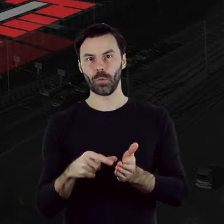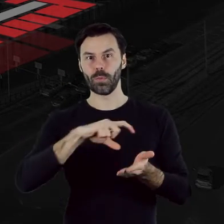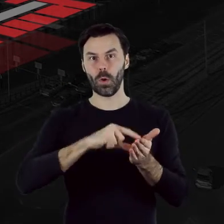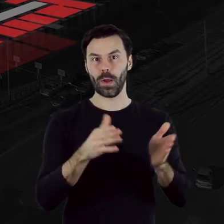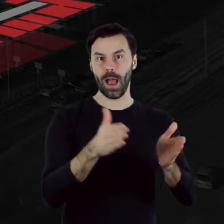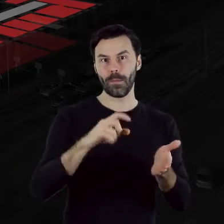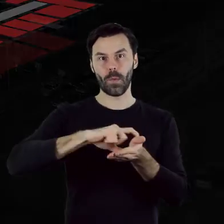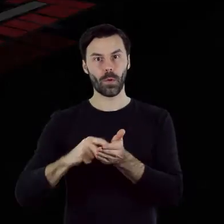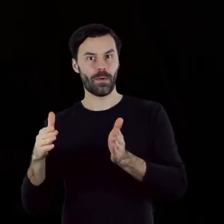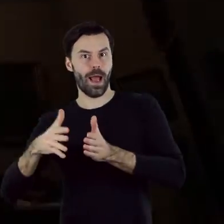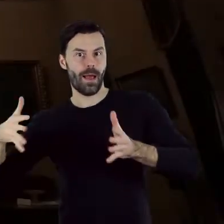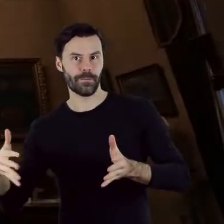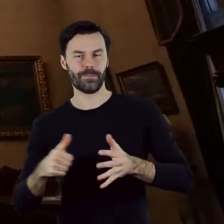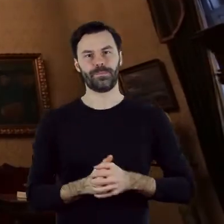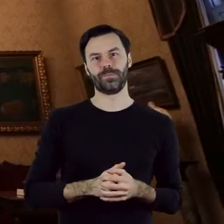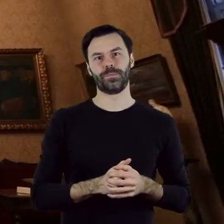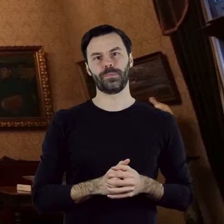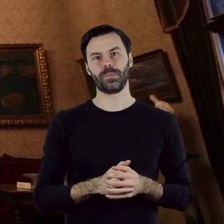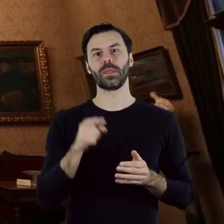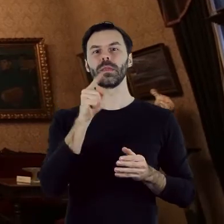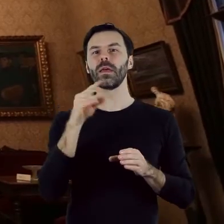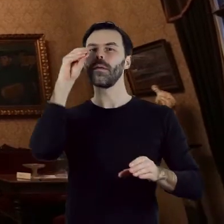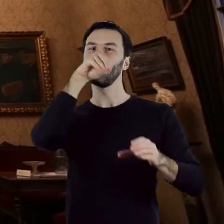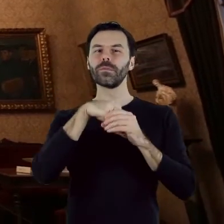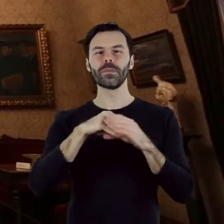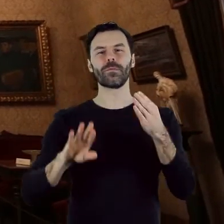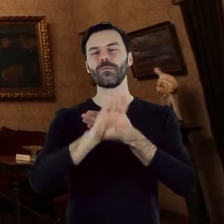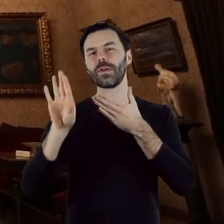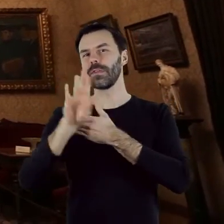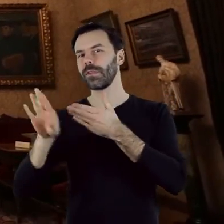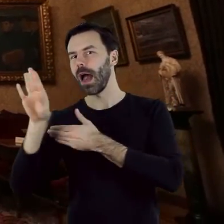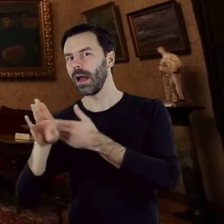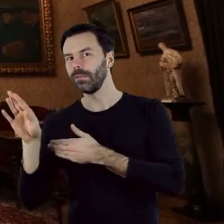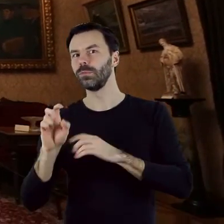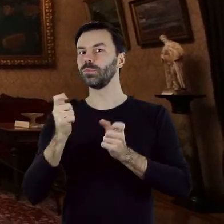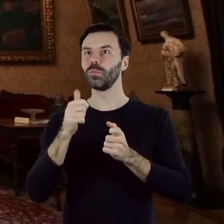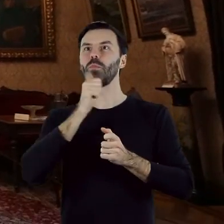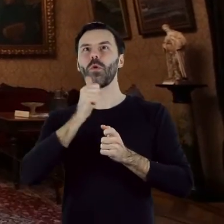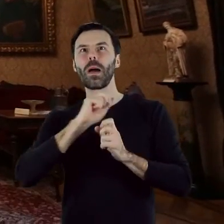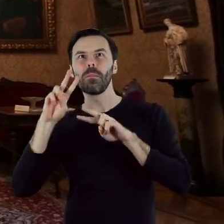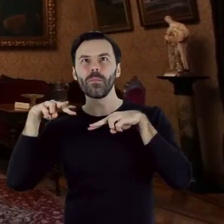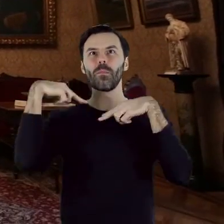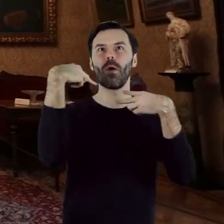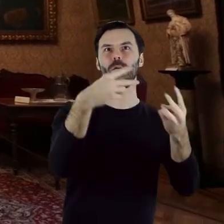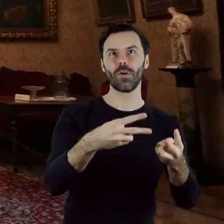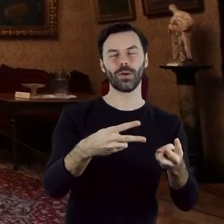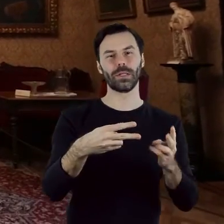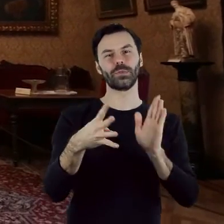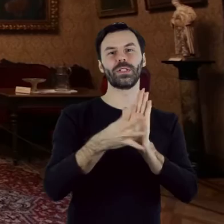brązowym. Przygotowana w ich obrębie ekspozycja jest próbą rekonstrukcji wystroju wnętrz zgodnie z